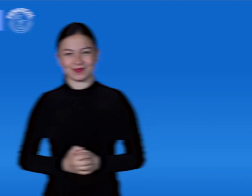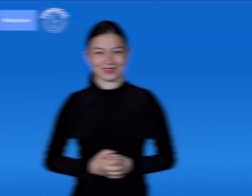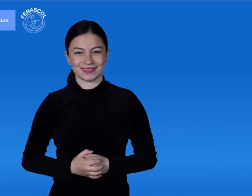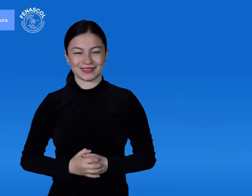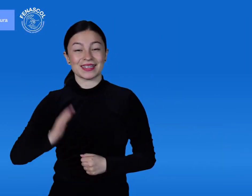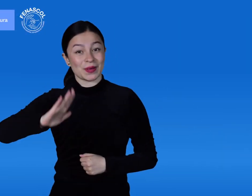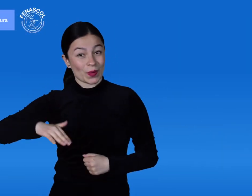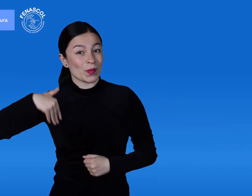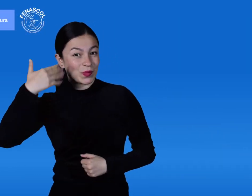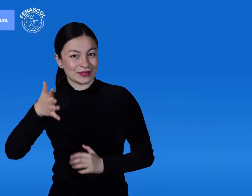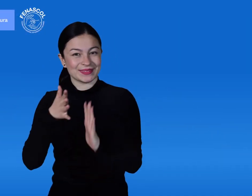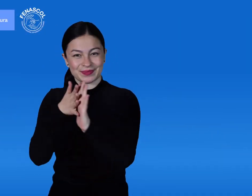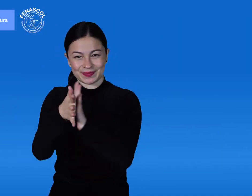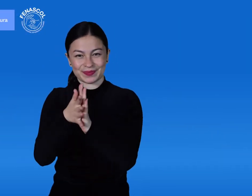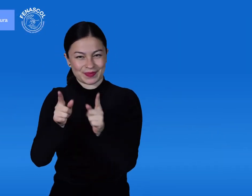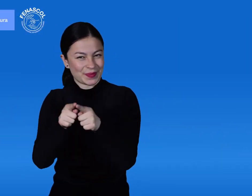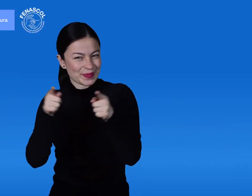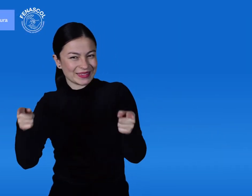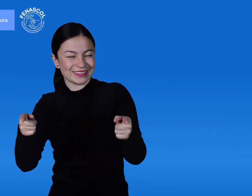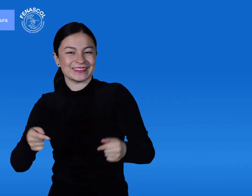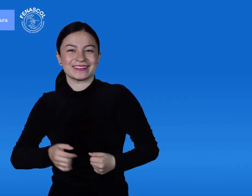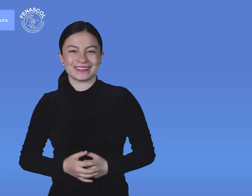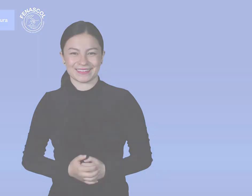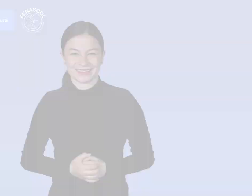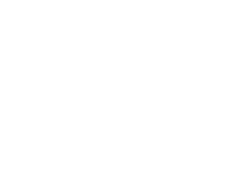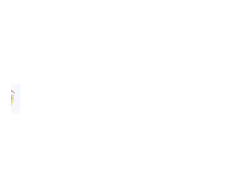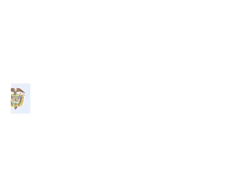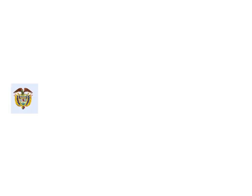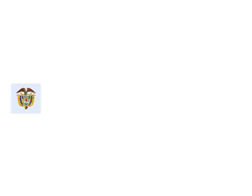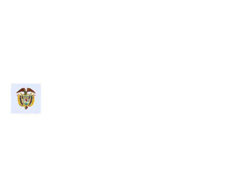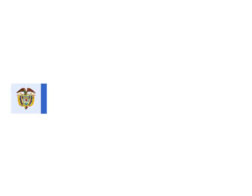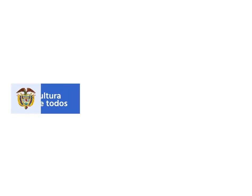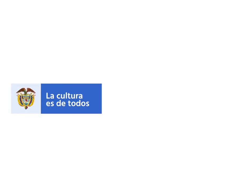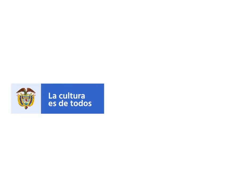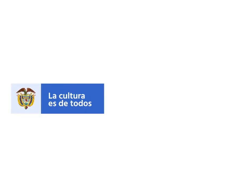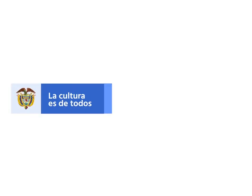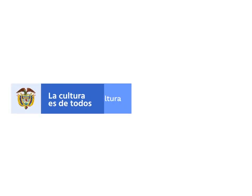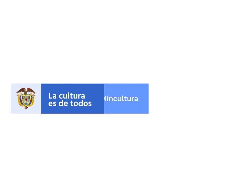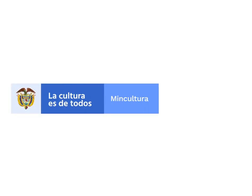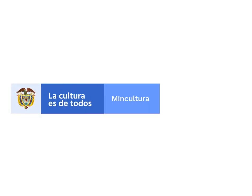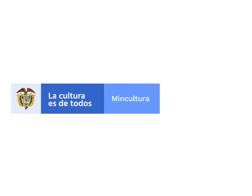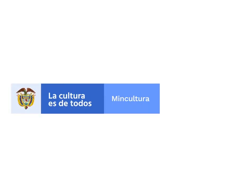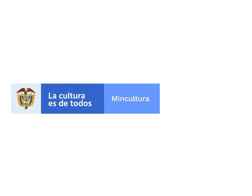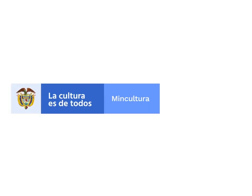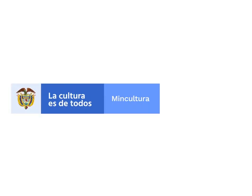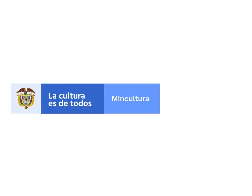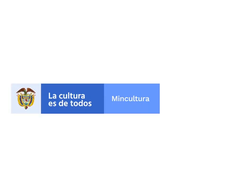Les estaremos informando los avances. La cultura es de todos. Ministerio de Cultura.